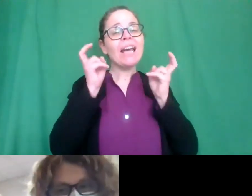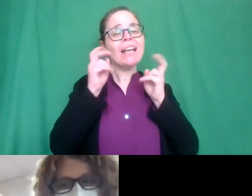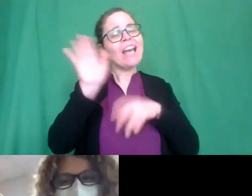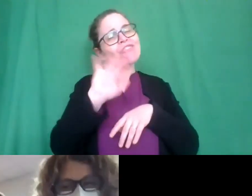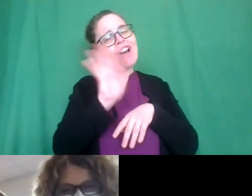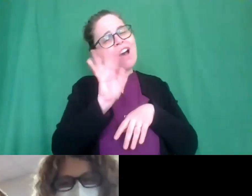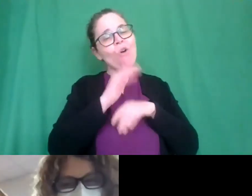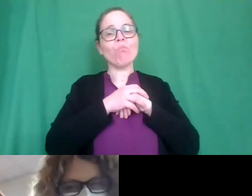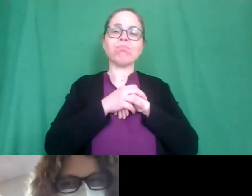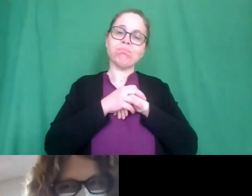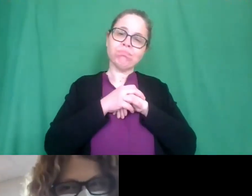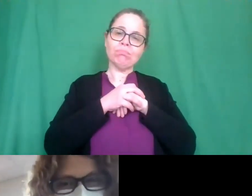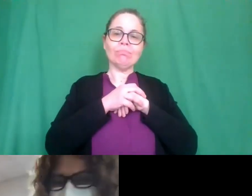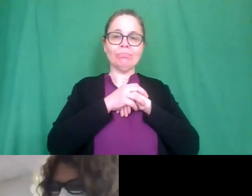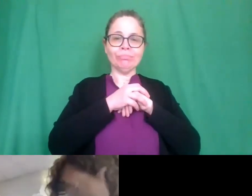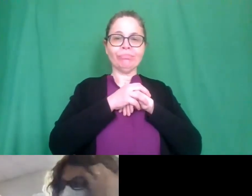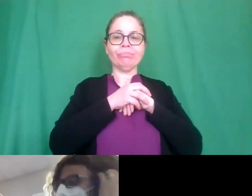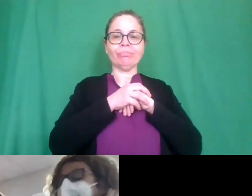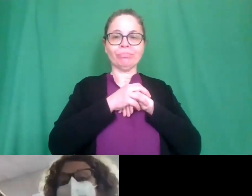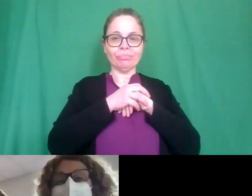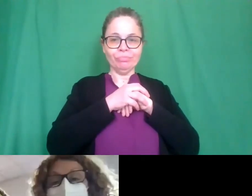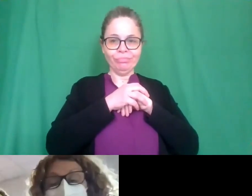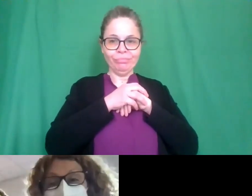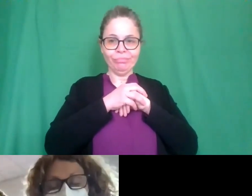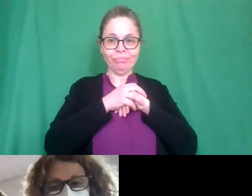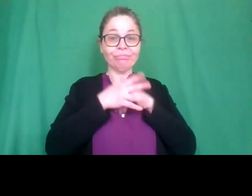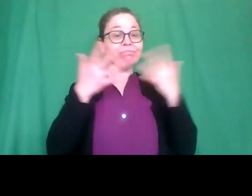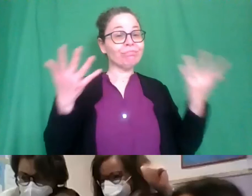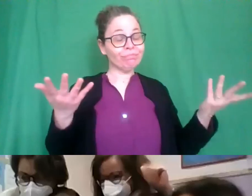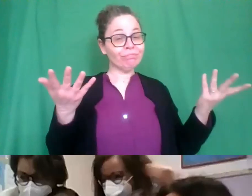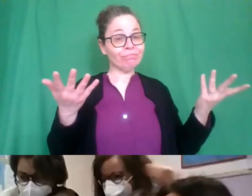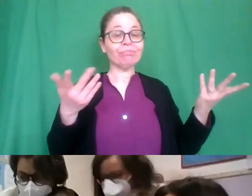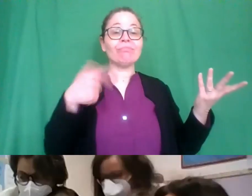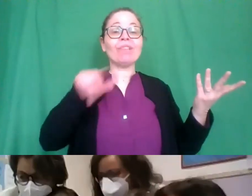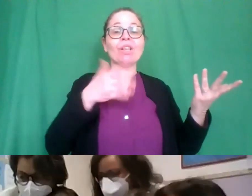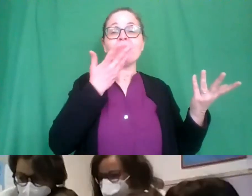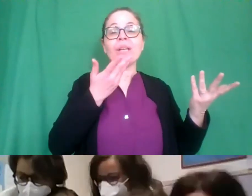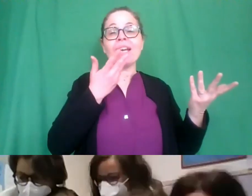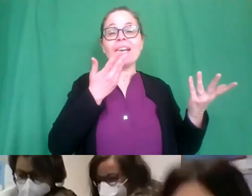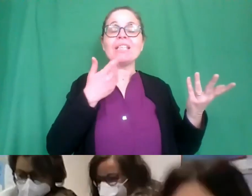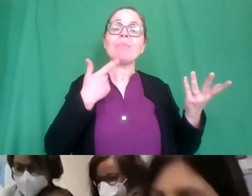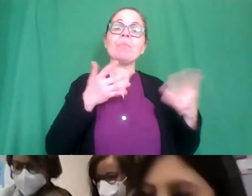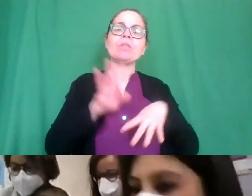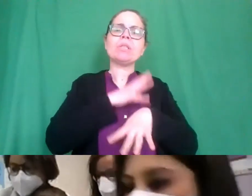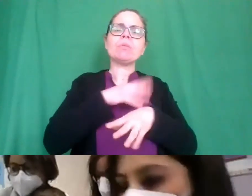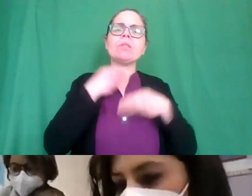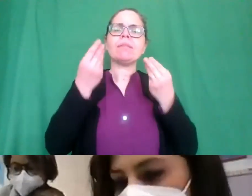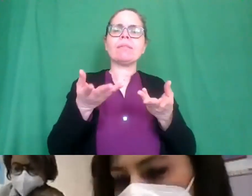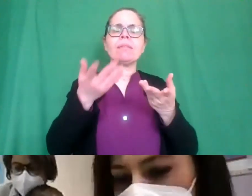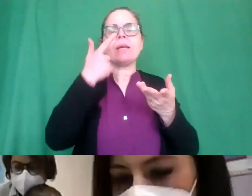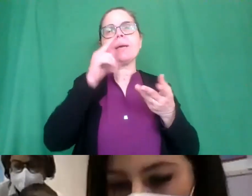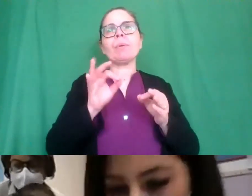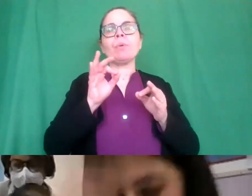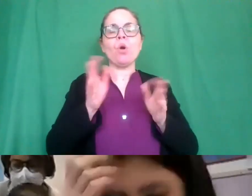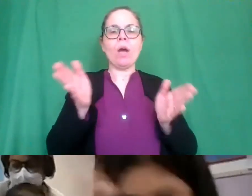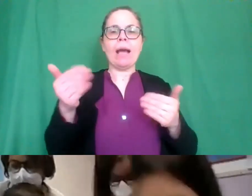Arianna amore e quindi ci piaceva questo lavoro anche di sensibilizzazione di tutto il gruppo